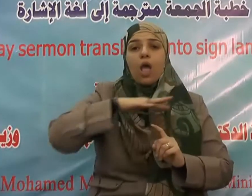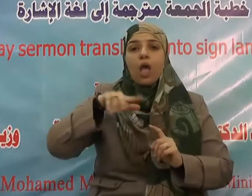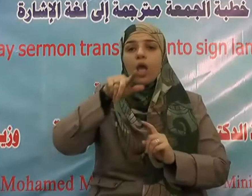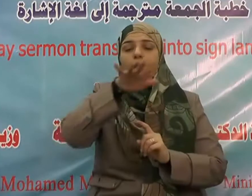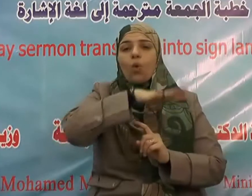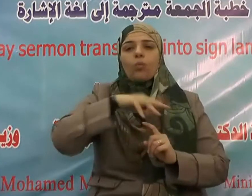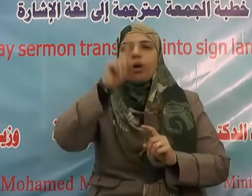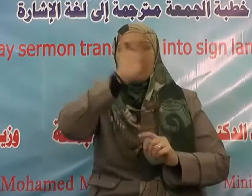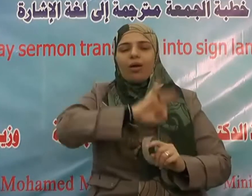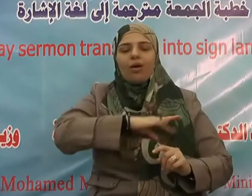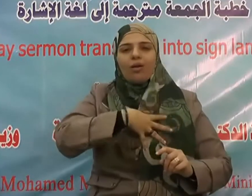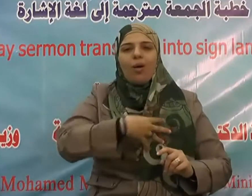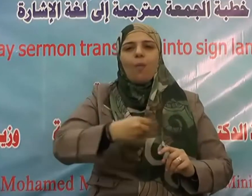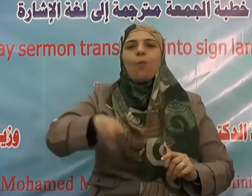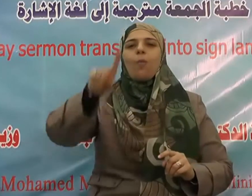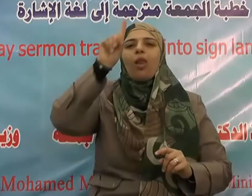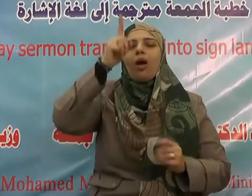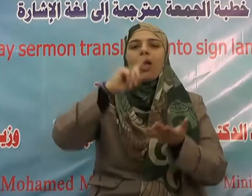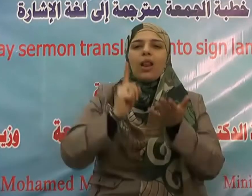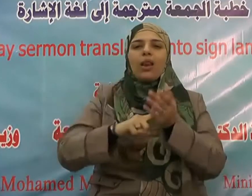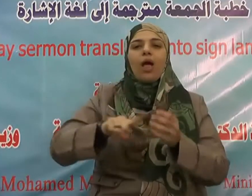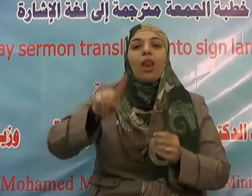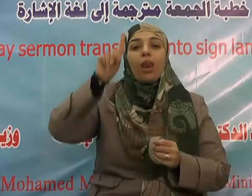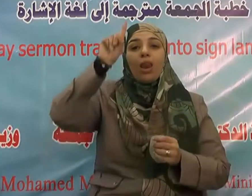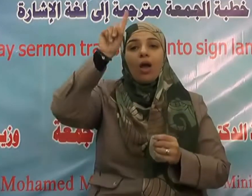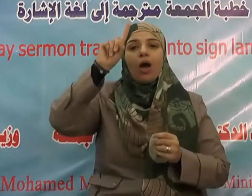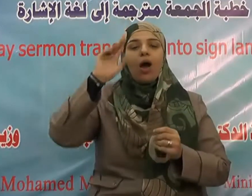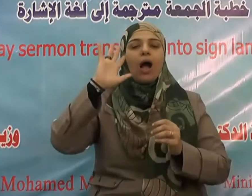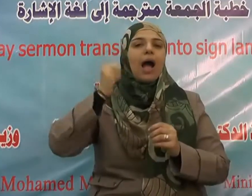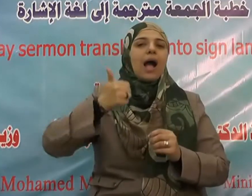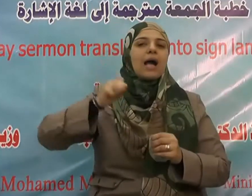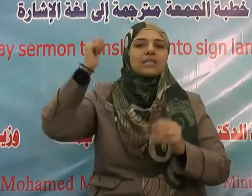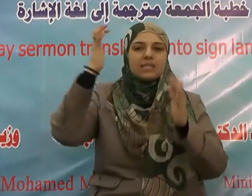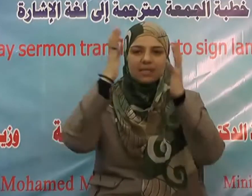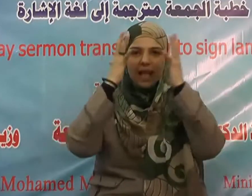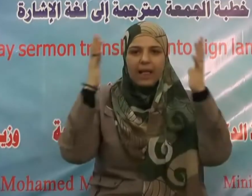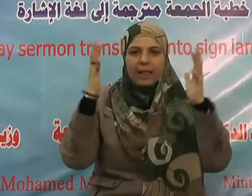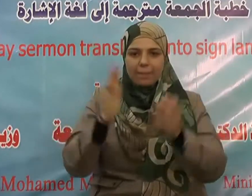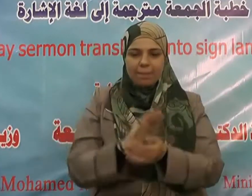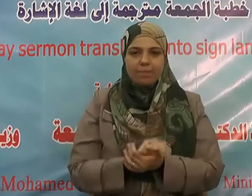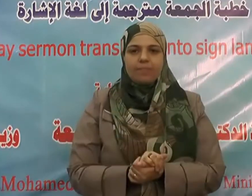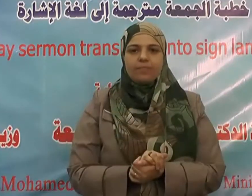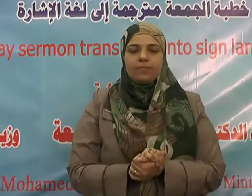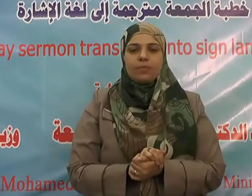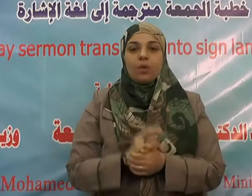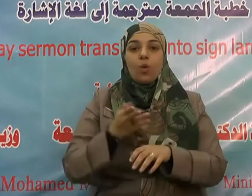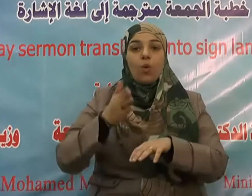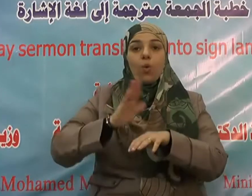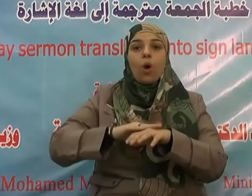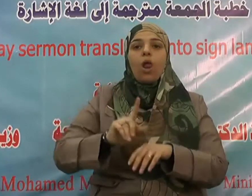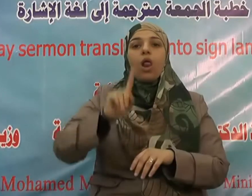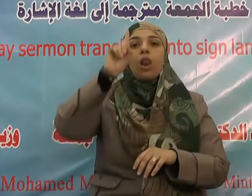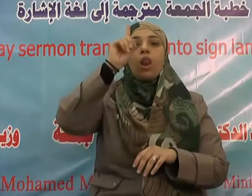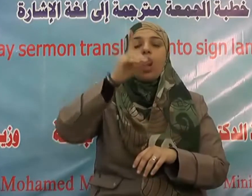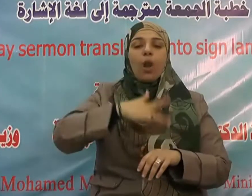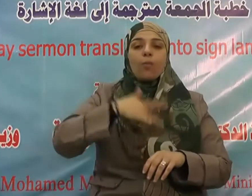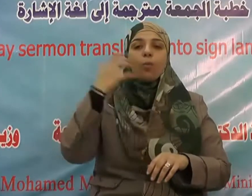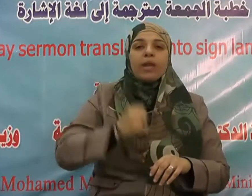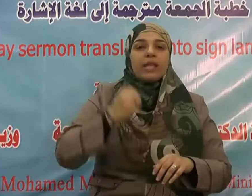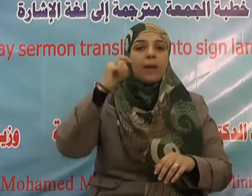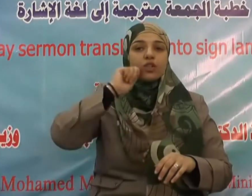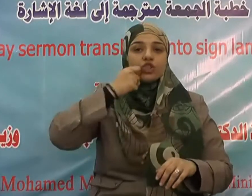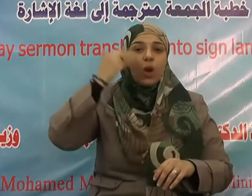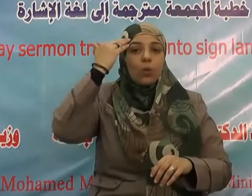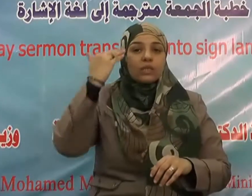أن سيدنا ونبينا محمدًا عبده ورسوله اللهم صلِّ وسلِّم وبارِك